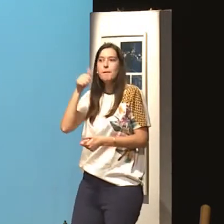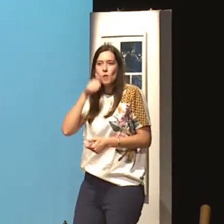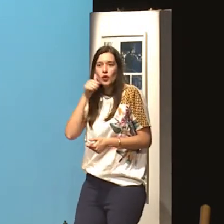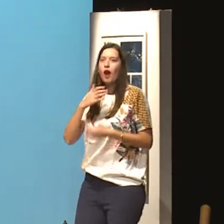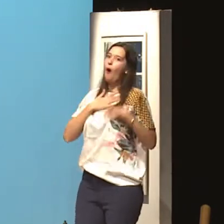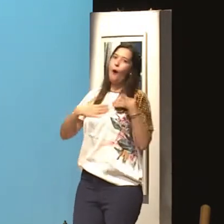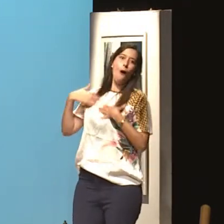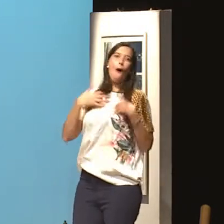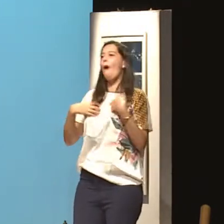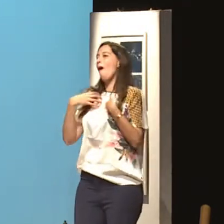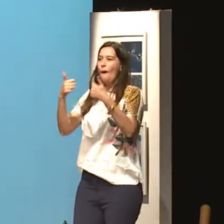filme, ele gosta de bater na mulher,